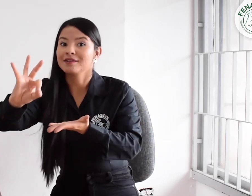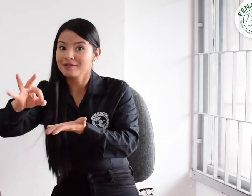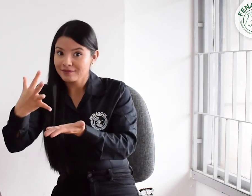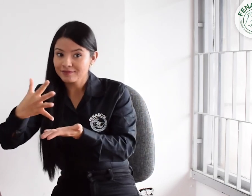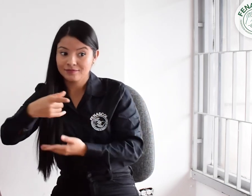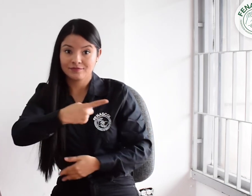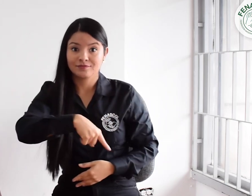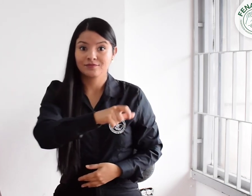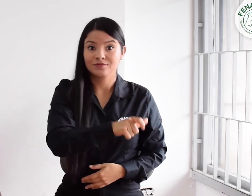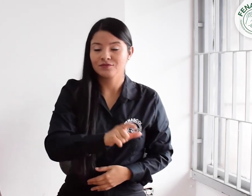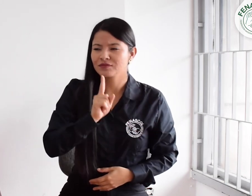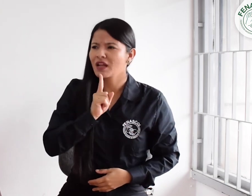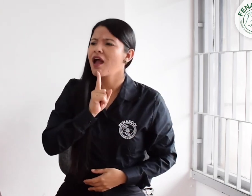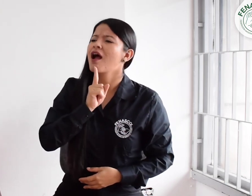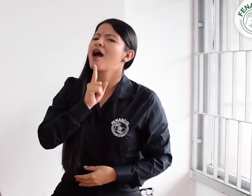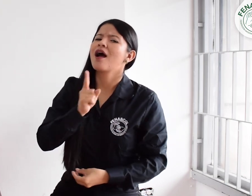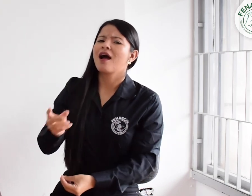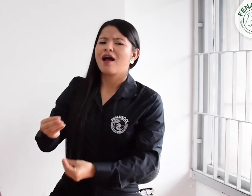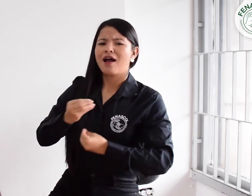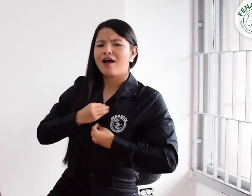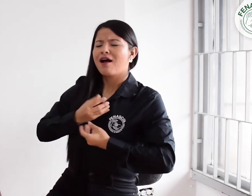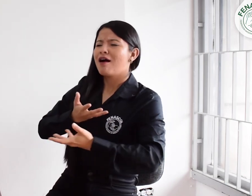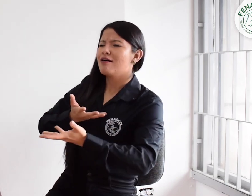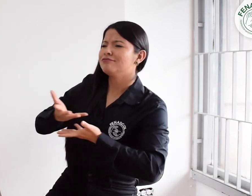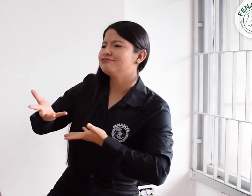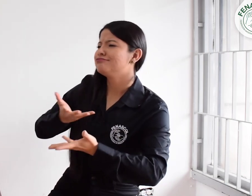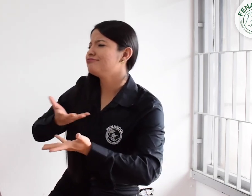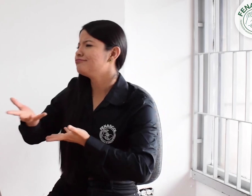de interpretación virtual para una interacción más clara.